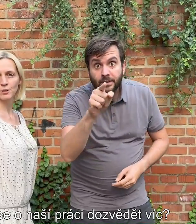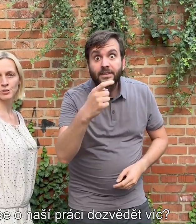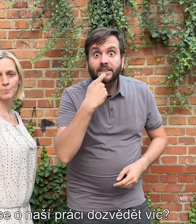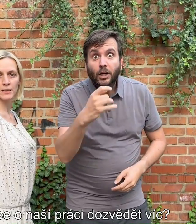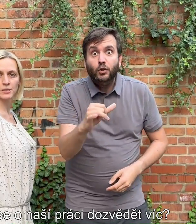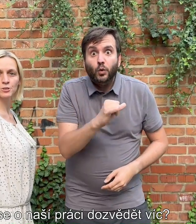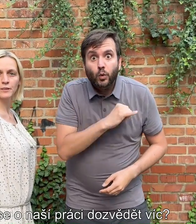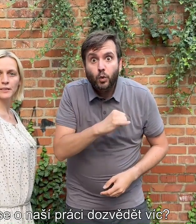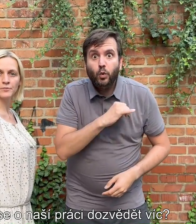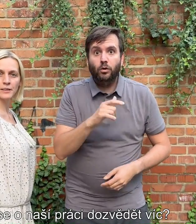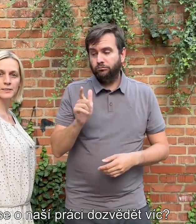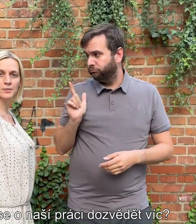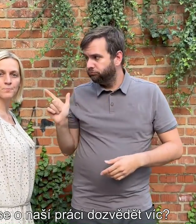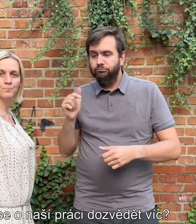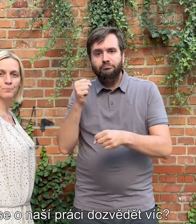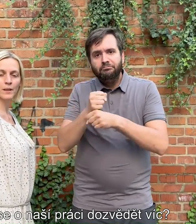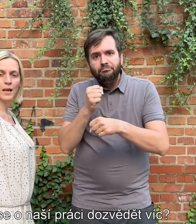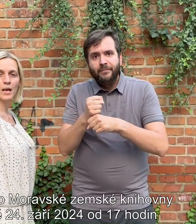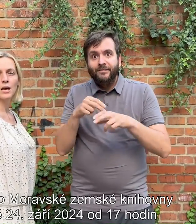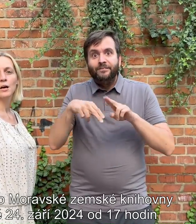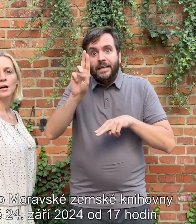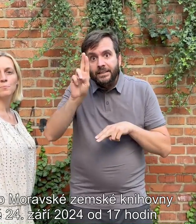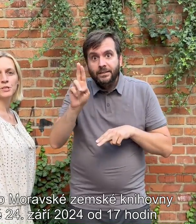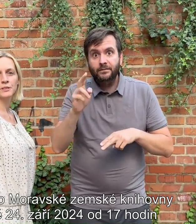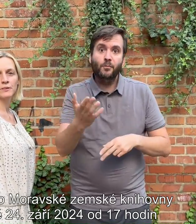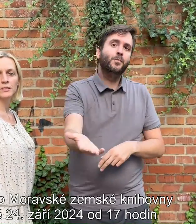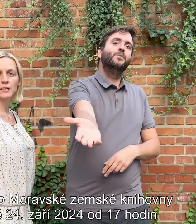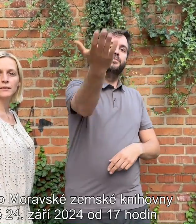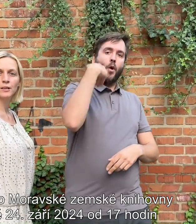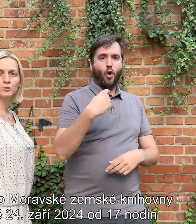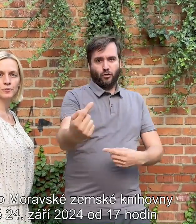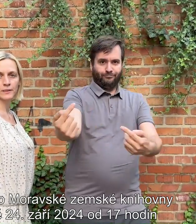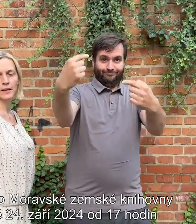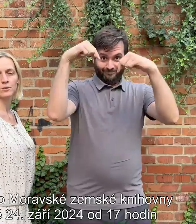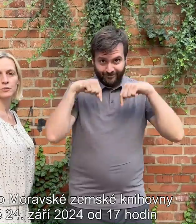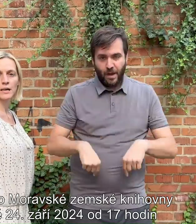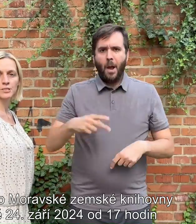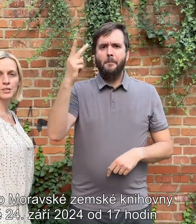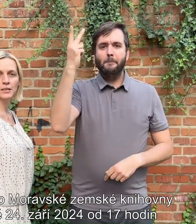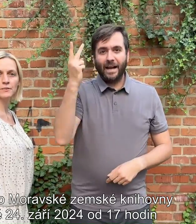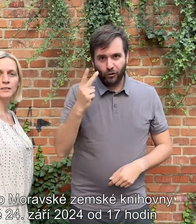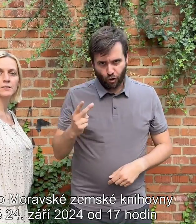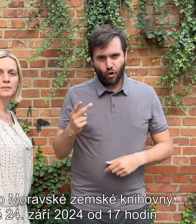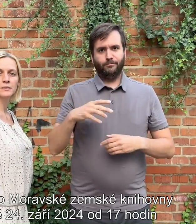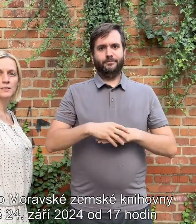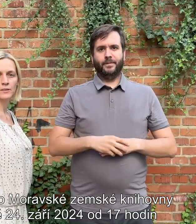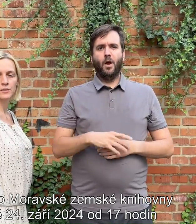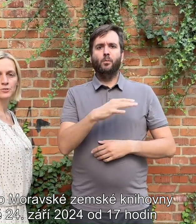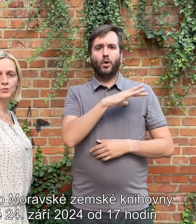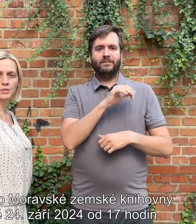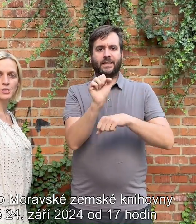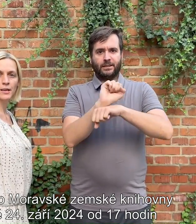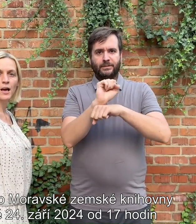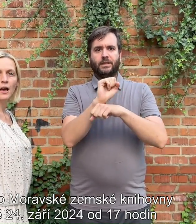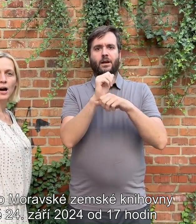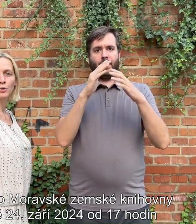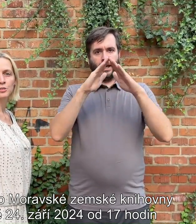Chcete se o naší práci dozvědět víc? Přijďte 24. září 2024